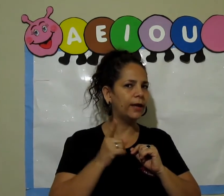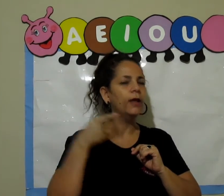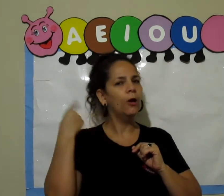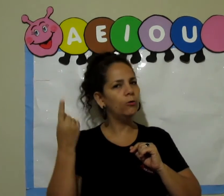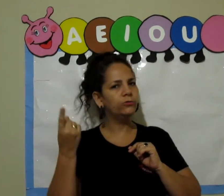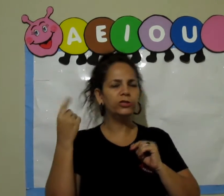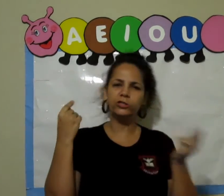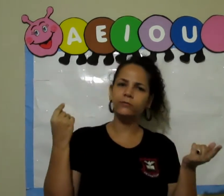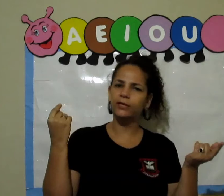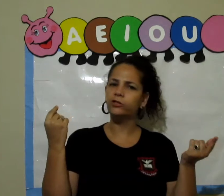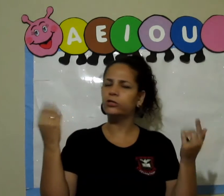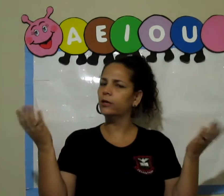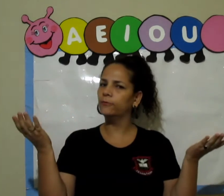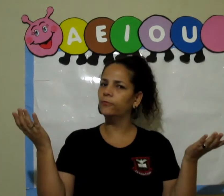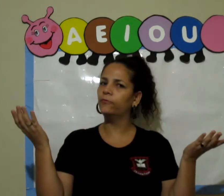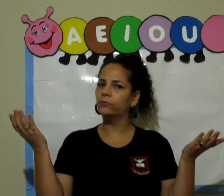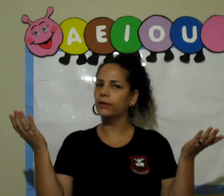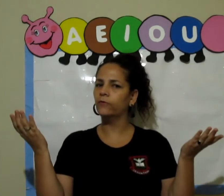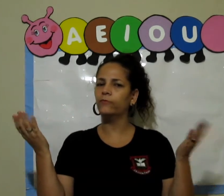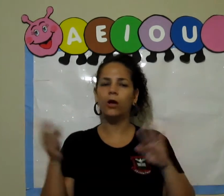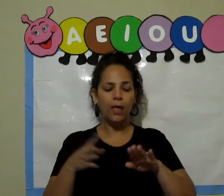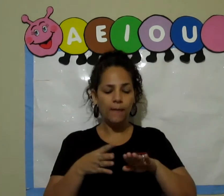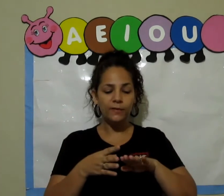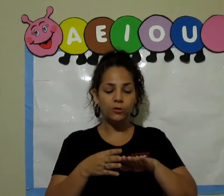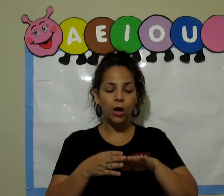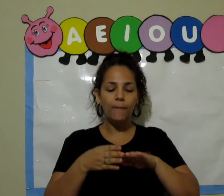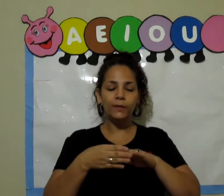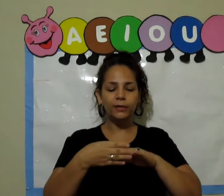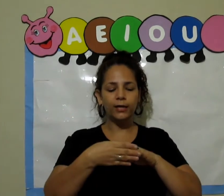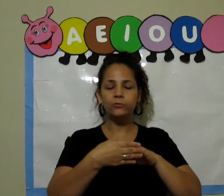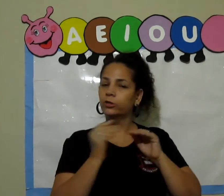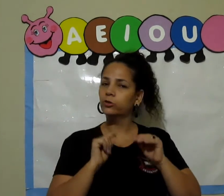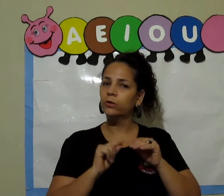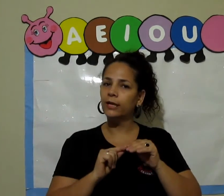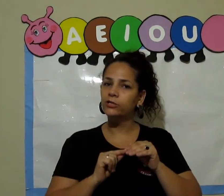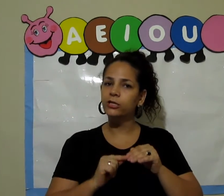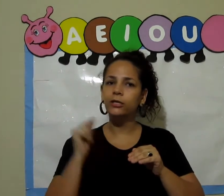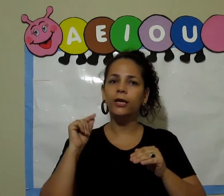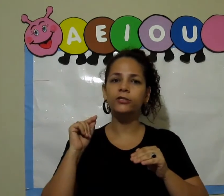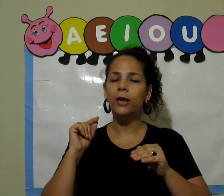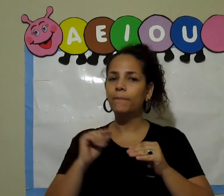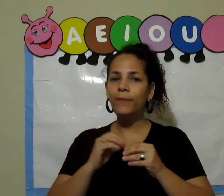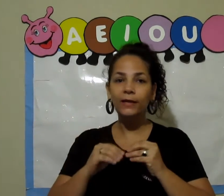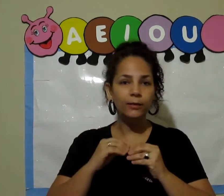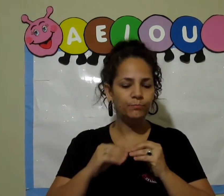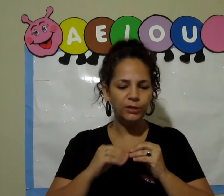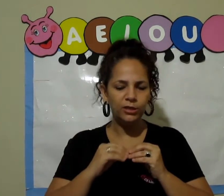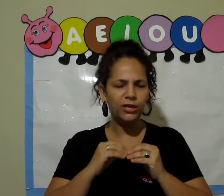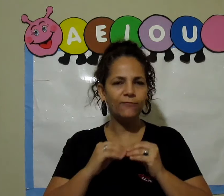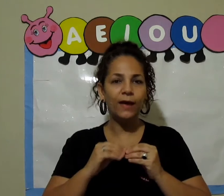hein? Ou do titio, da titia, do vovô, da vovó. Mas, ó, manter as unhas cortadinhas, bem limpinhas, lavar